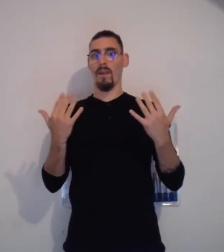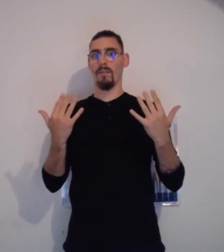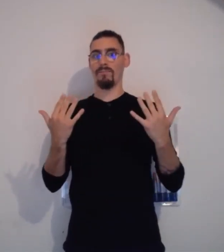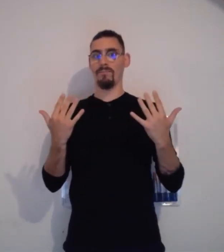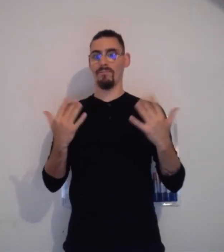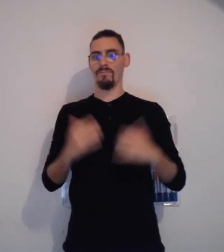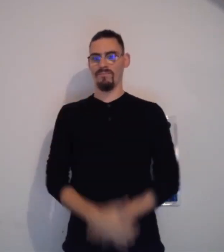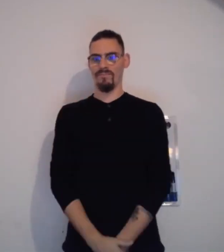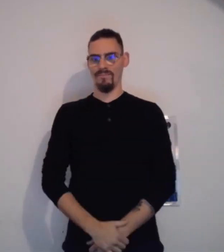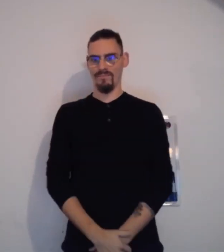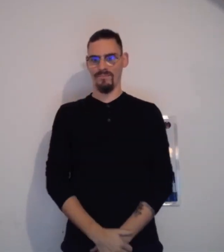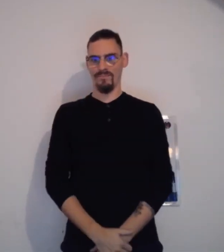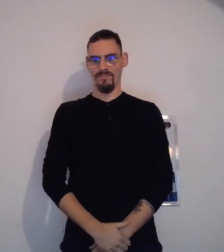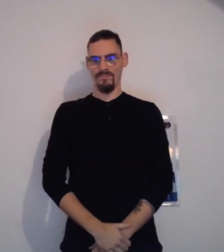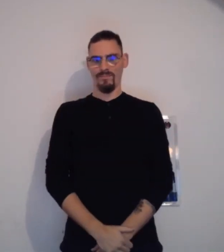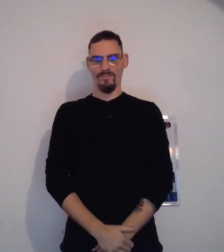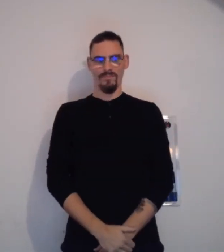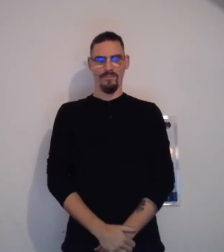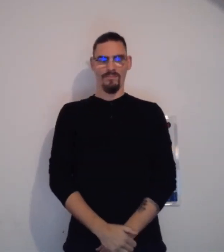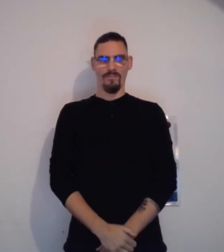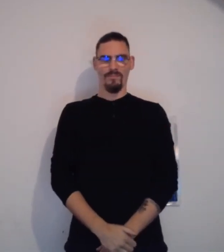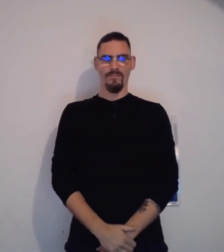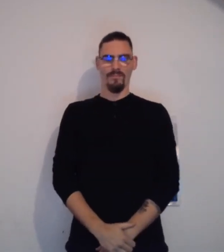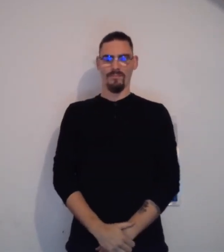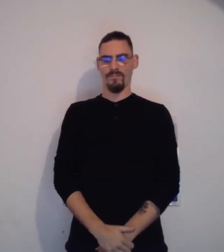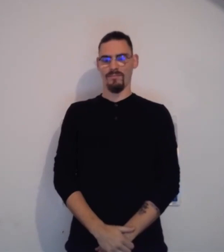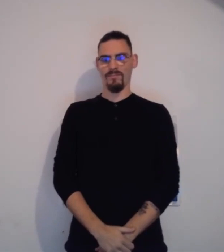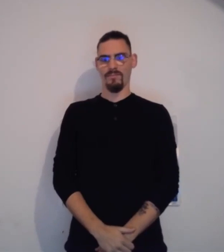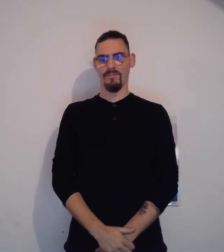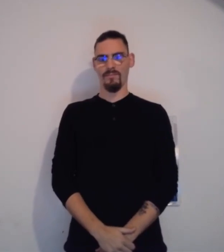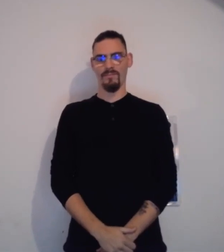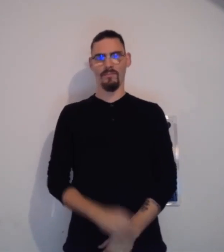J'utilise mes deux mains, du coup, pour le signe maison, par exemple.